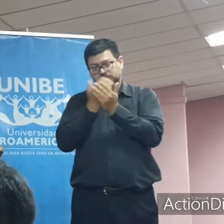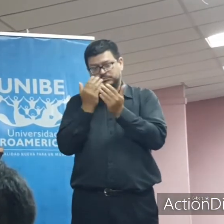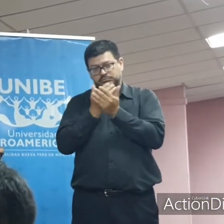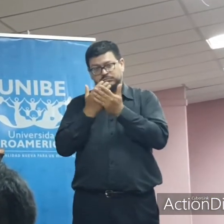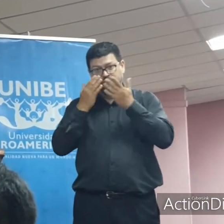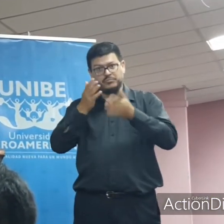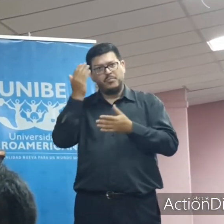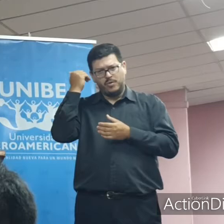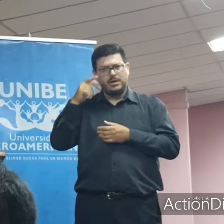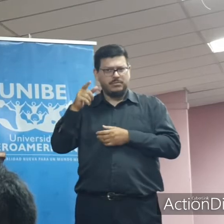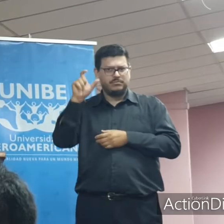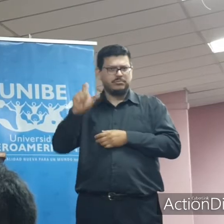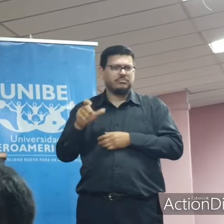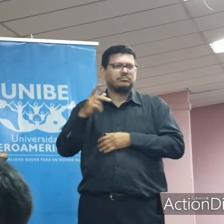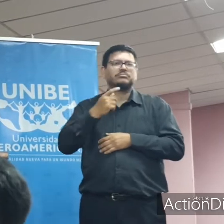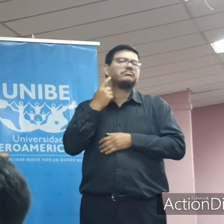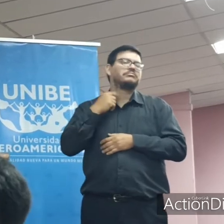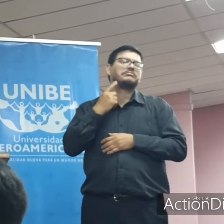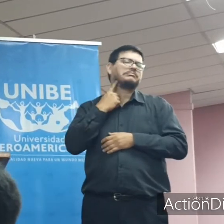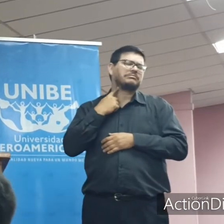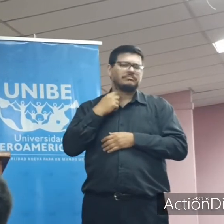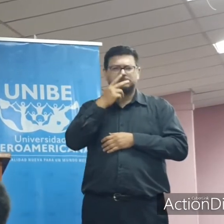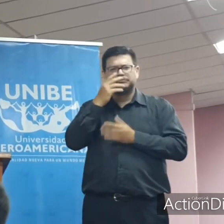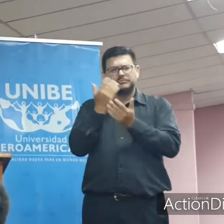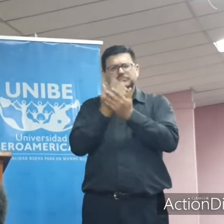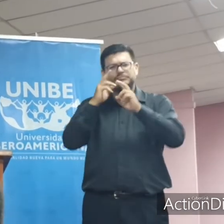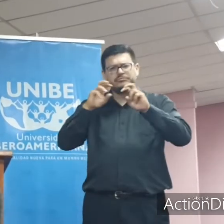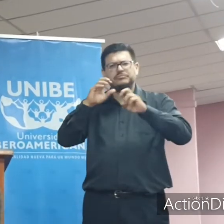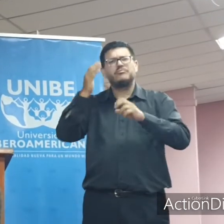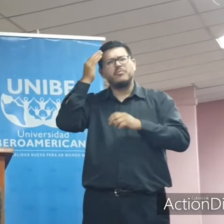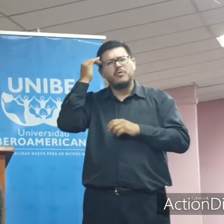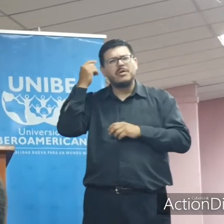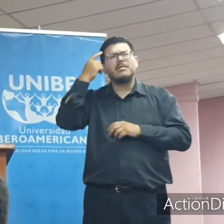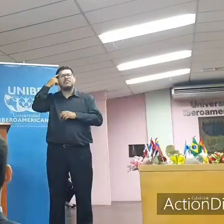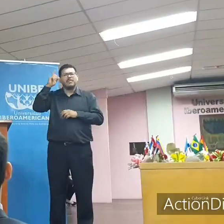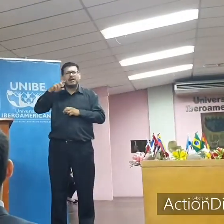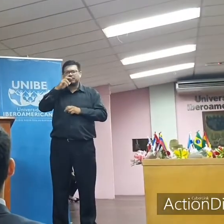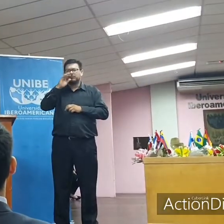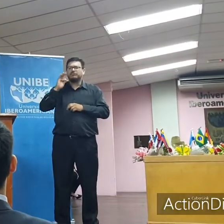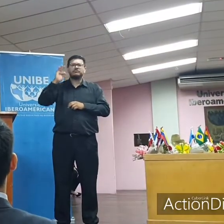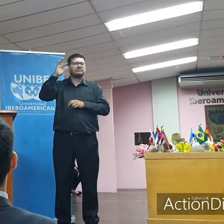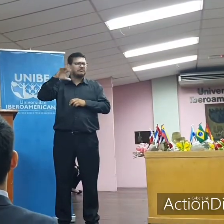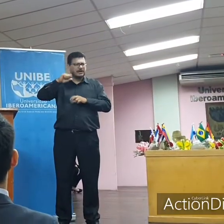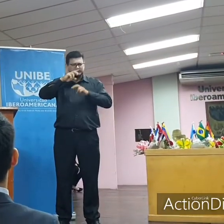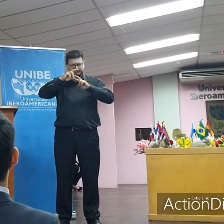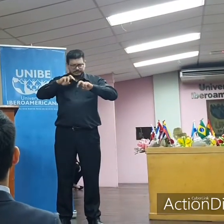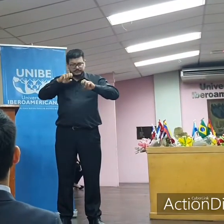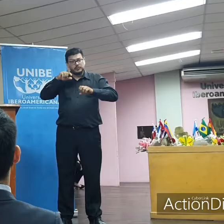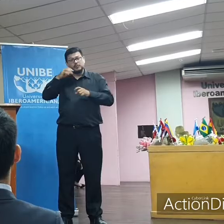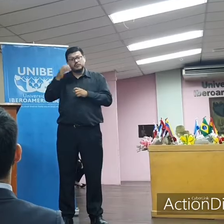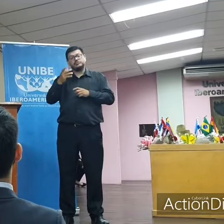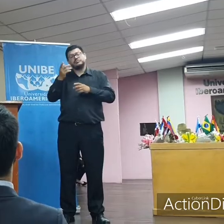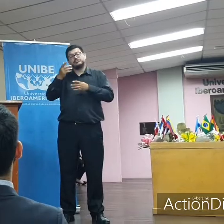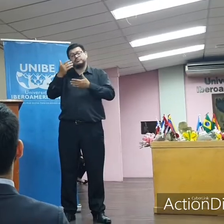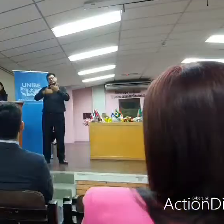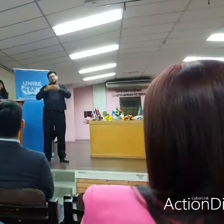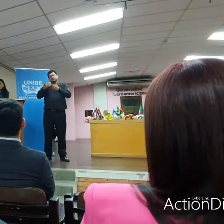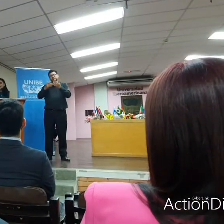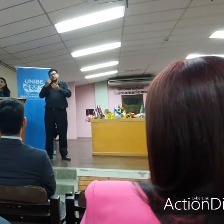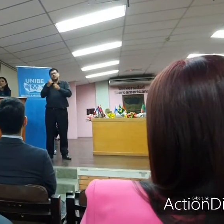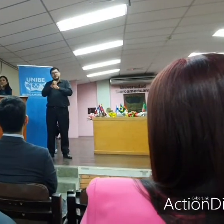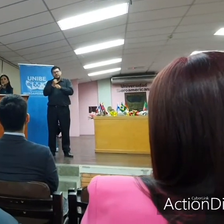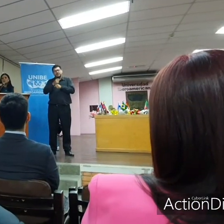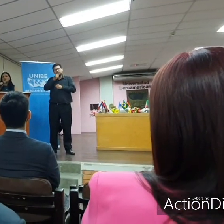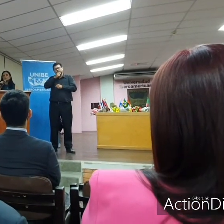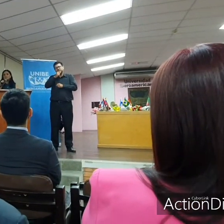tiene las ganas de saber más allá del por qué y el para qué. Y en ese trayecto, su vida periodística,